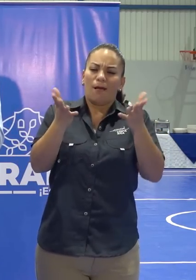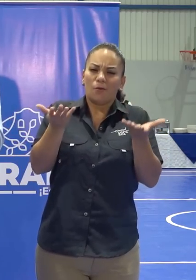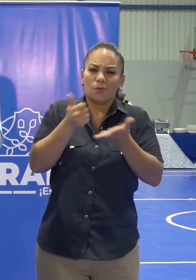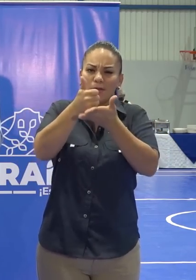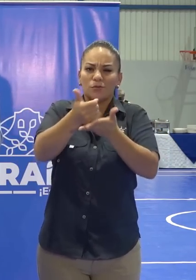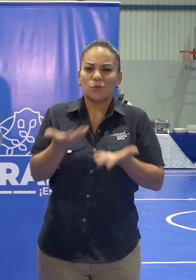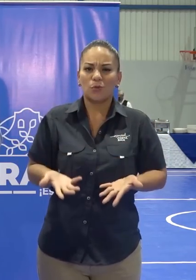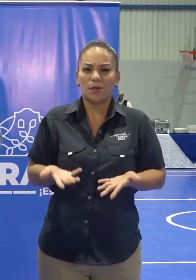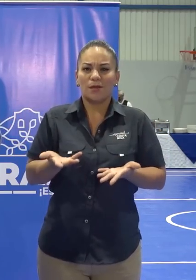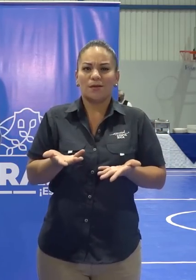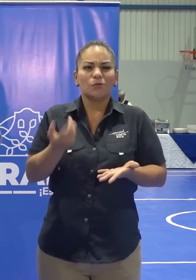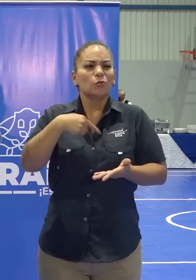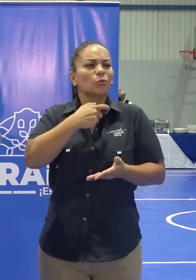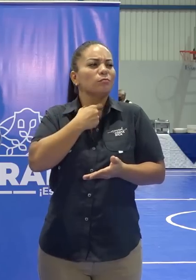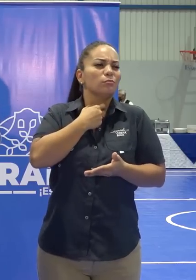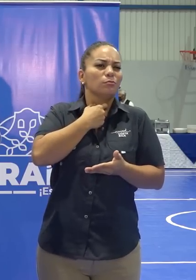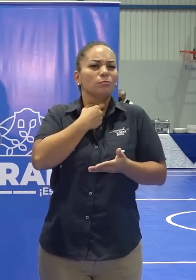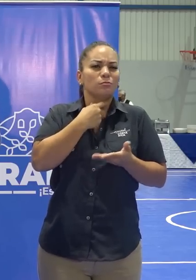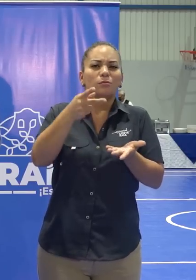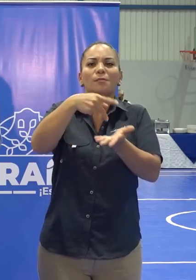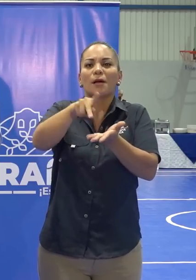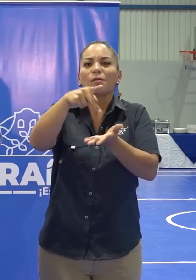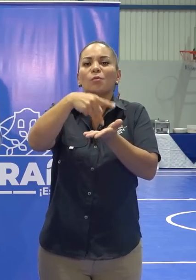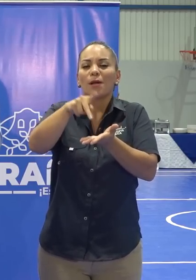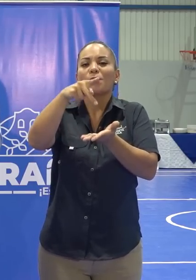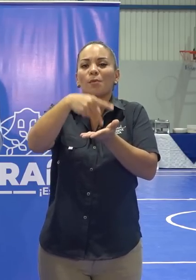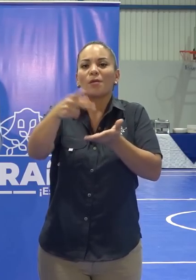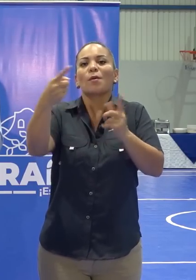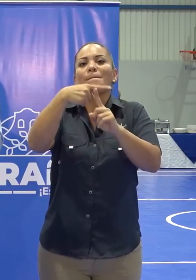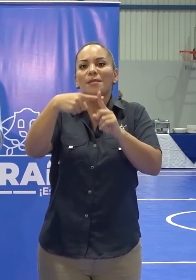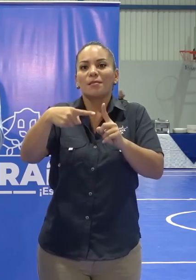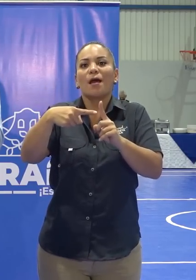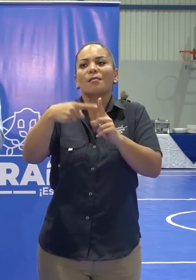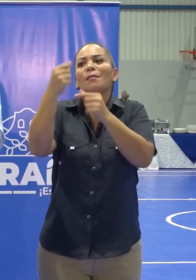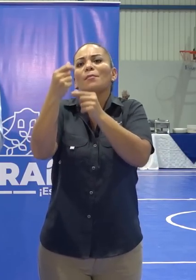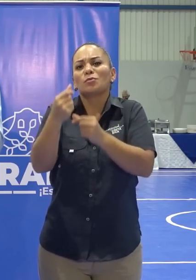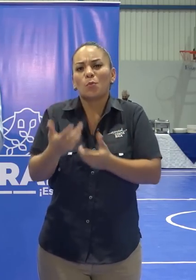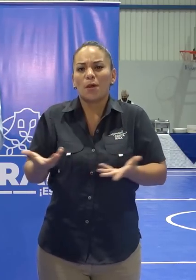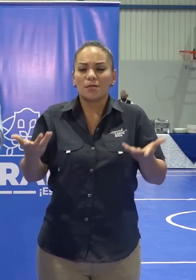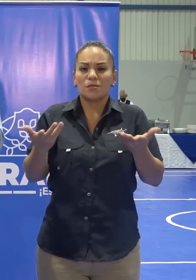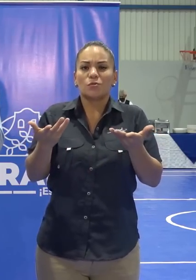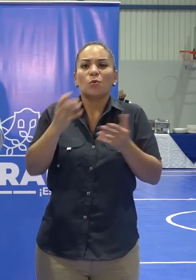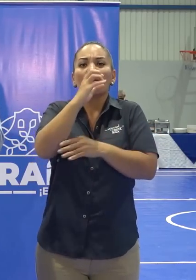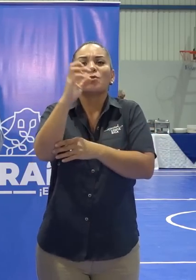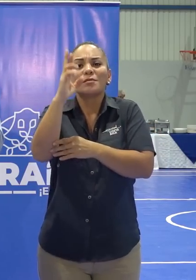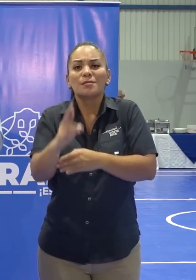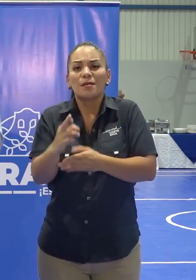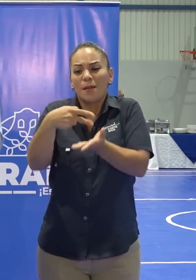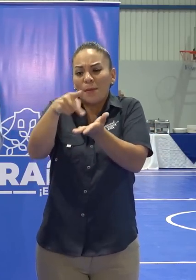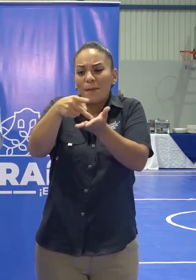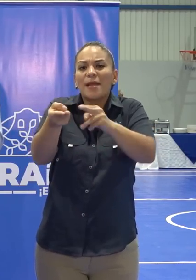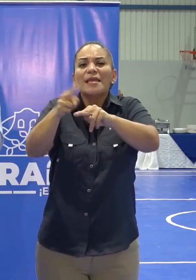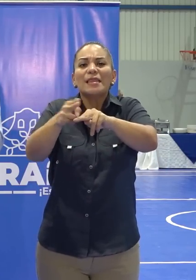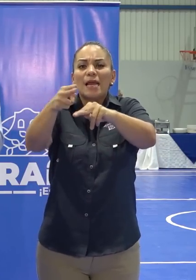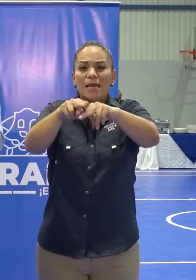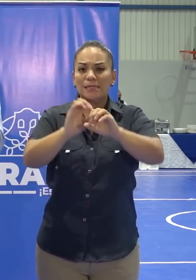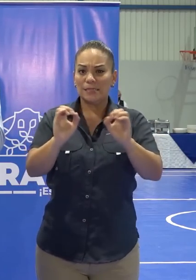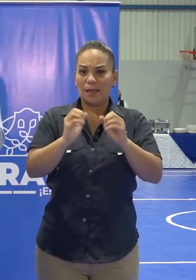Si estamos ahogados pagando la mitad del presupuesto de la República en intereses,